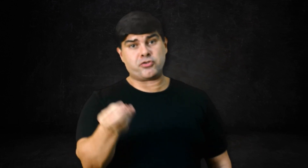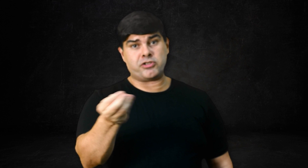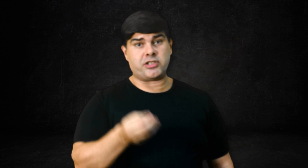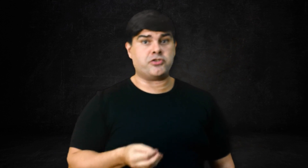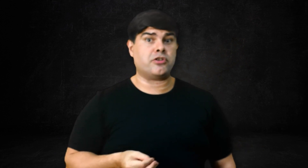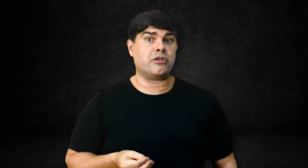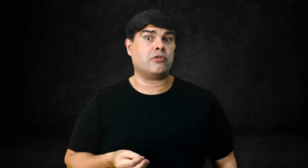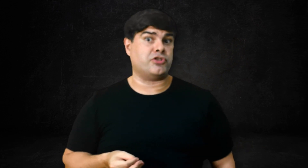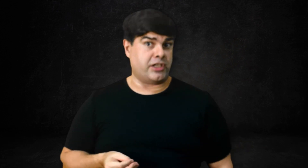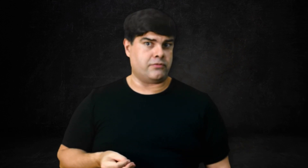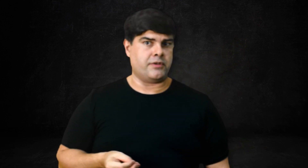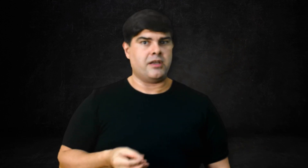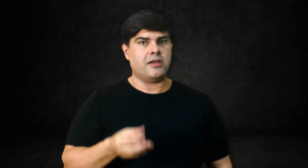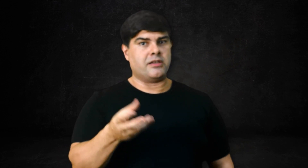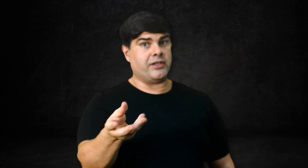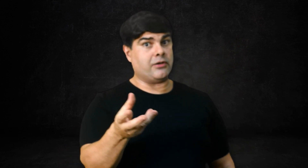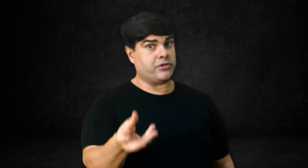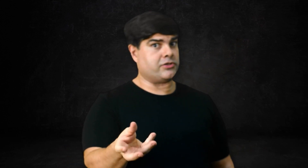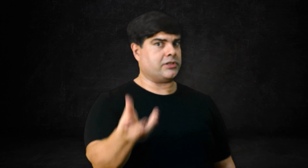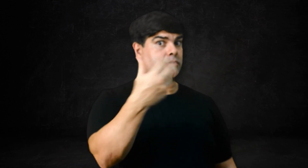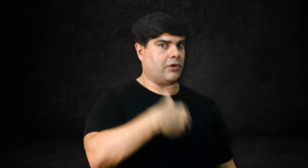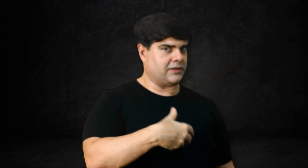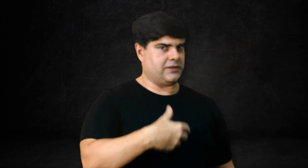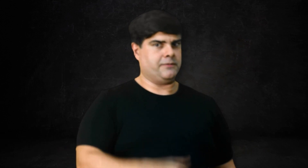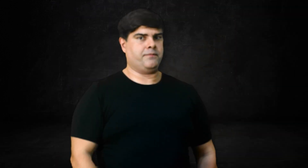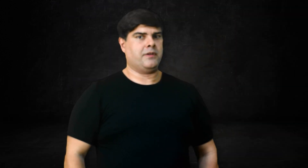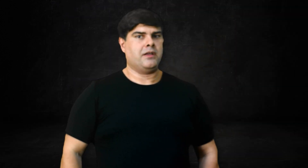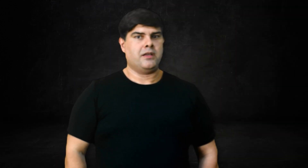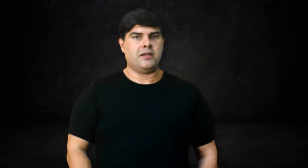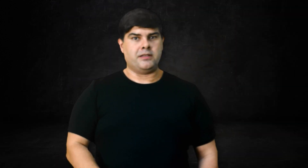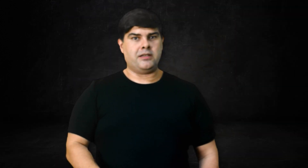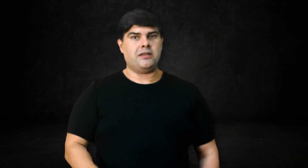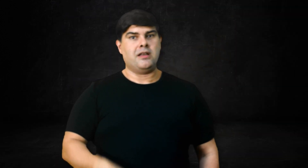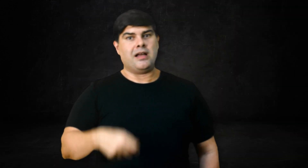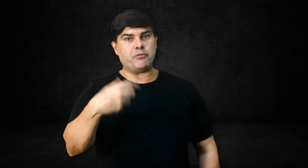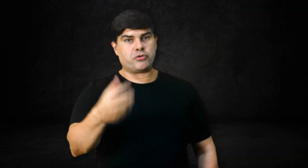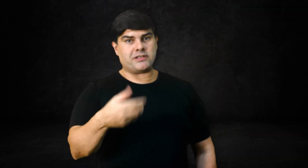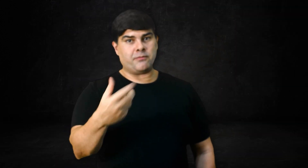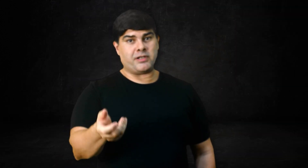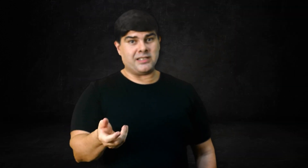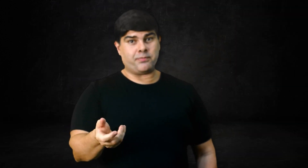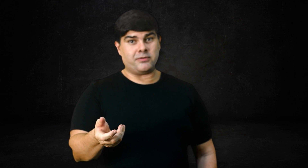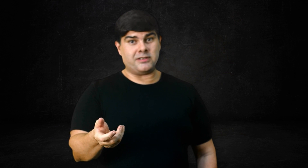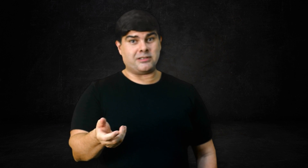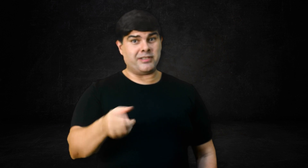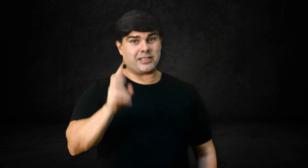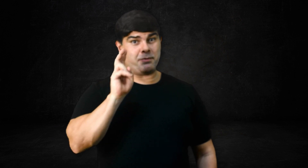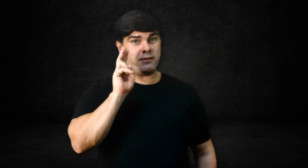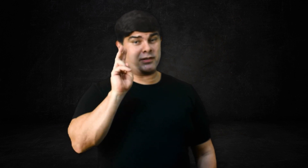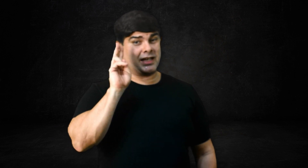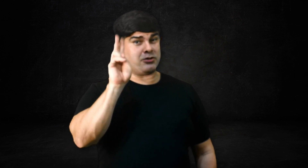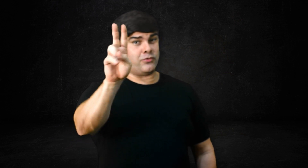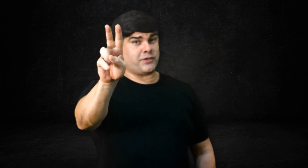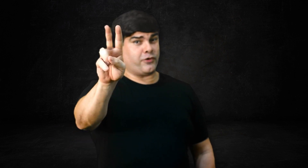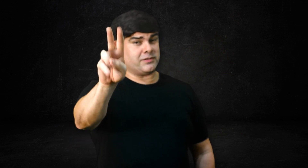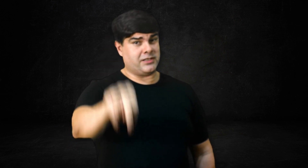quantidades de glicogênio, que vem da onde? Da glicose, né? A musculação, por exemplo, então irá te beneficiar de duas formas aí.